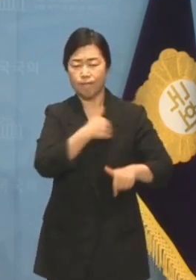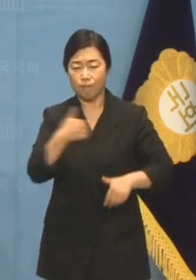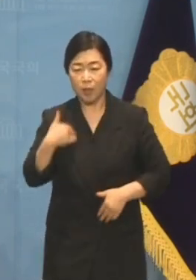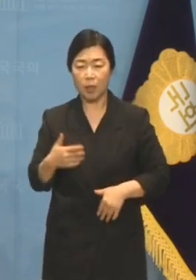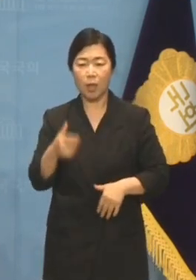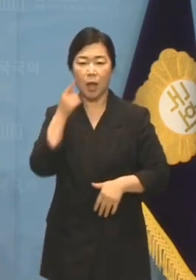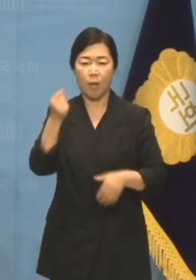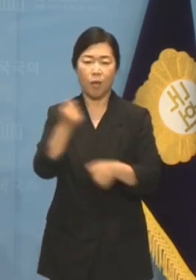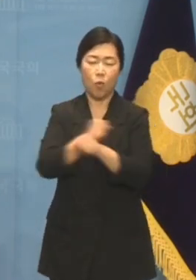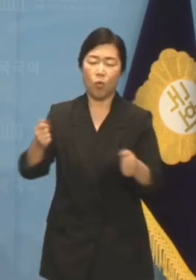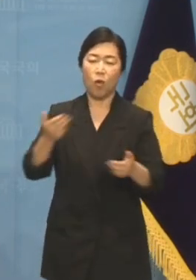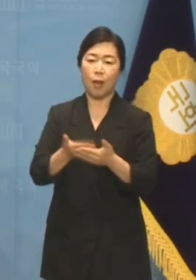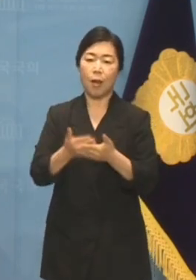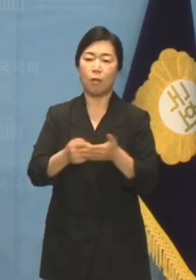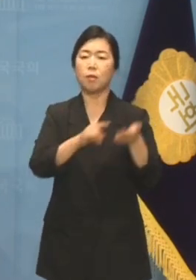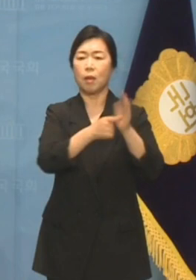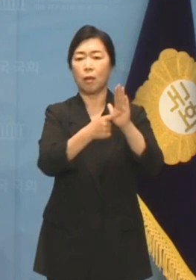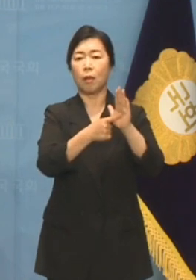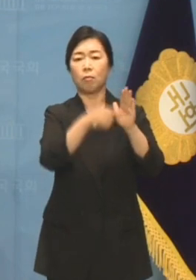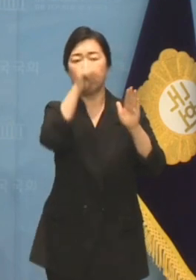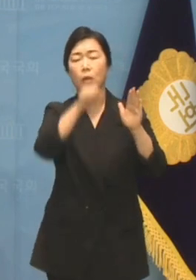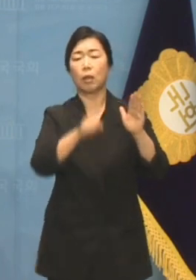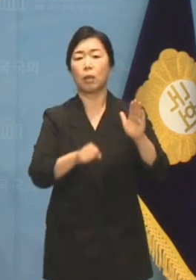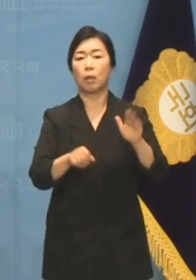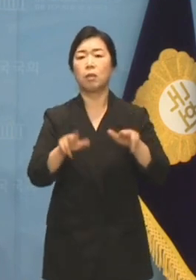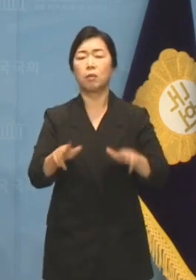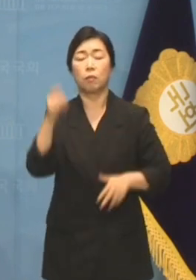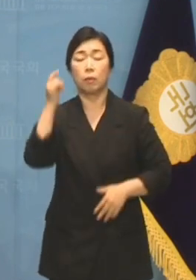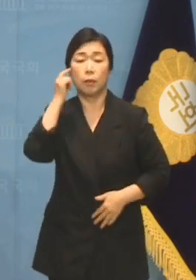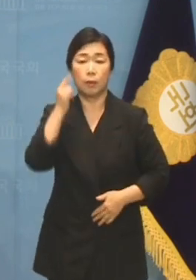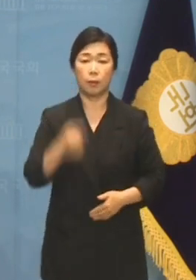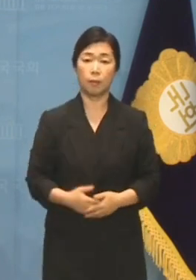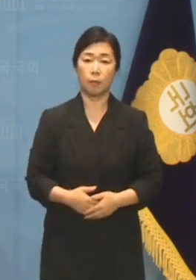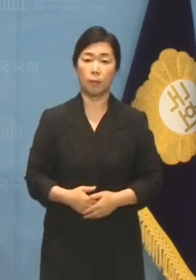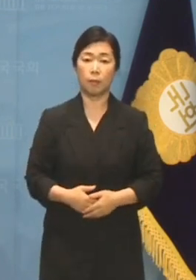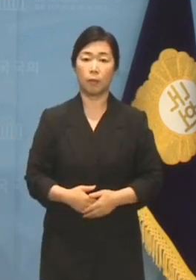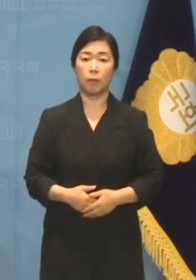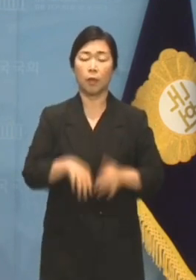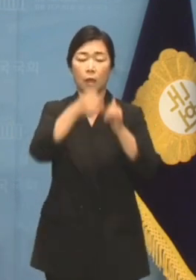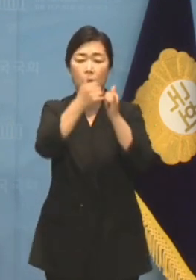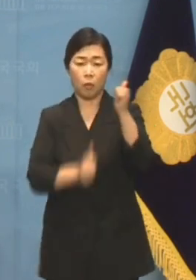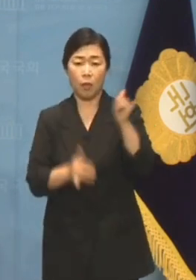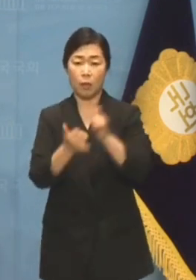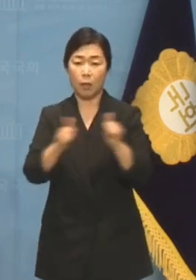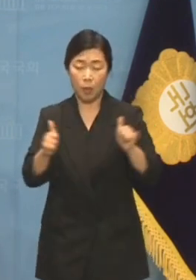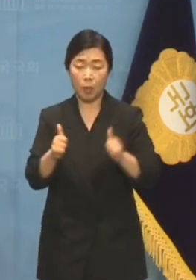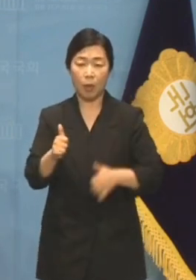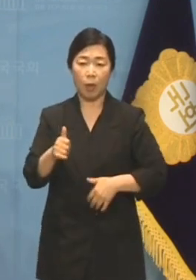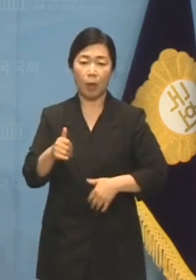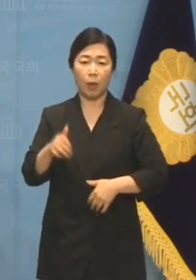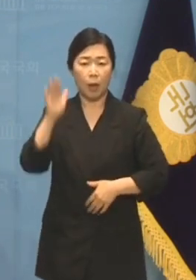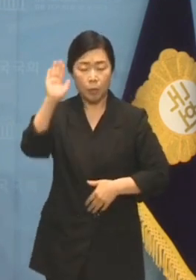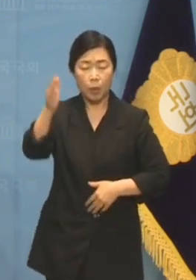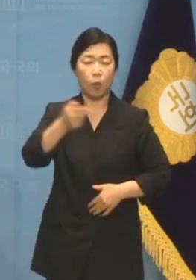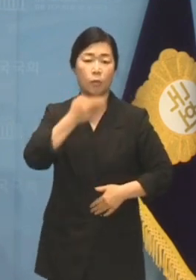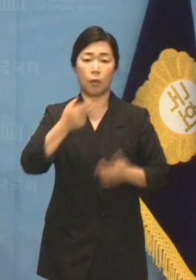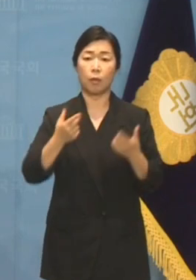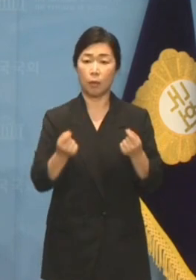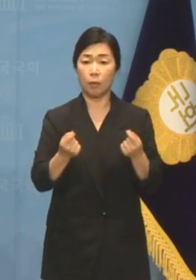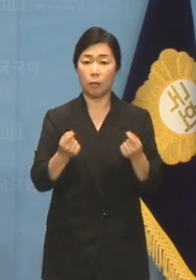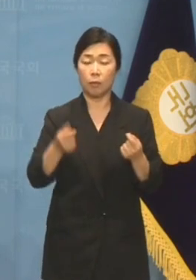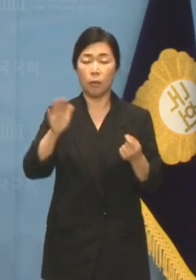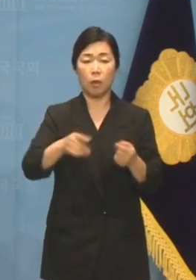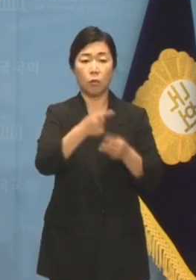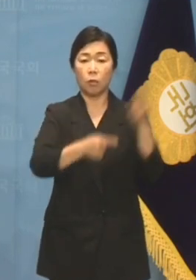일본을 용서하자고 말하시지 그랬습니까? 역사를 잊은 민족에게 미래는 없습니다. 그런데